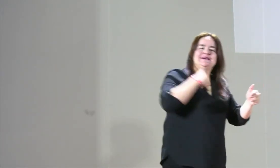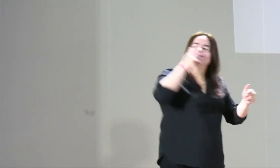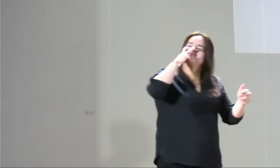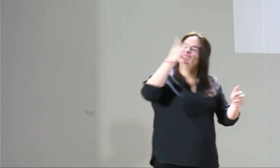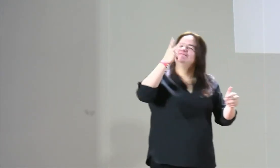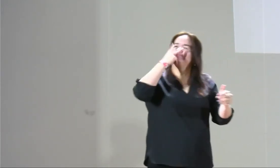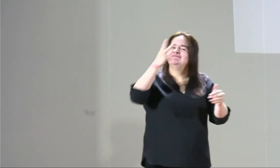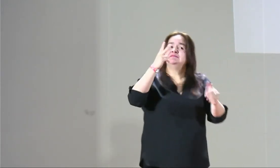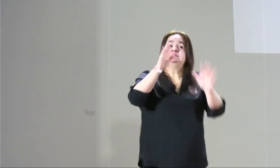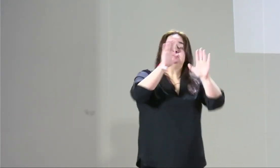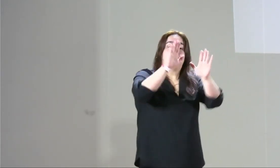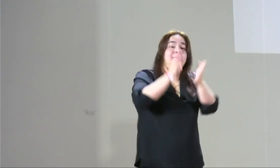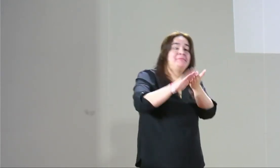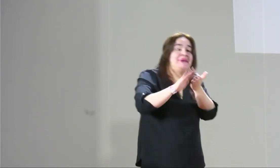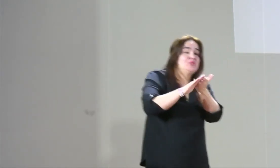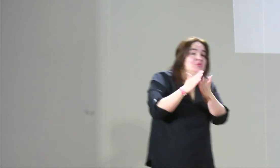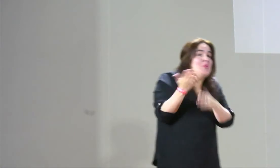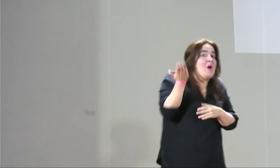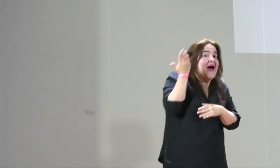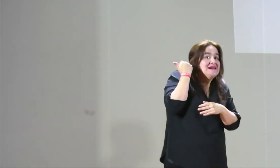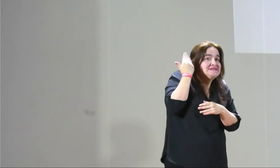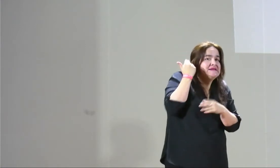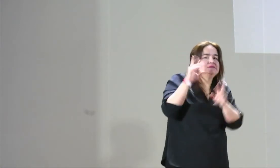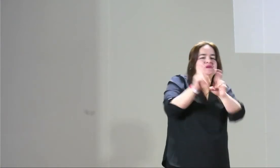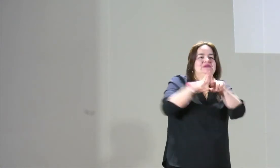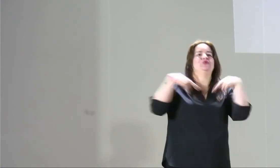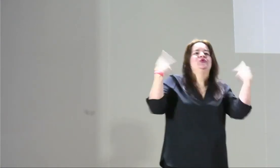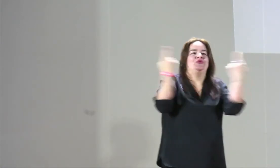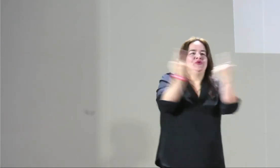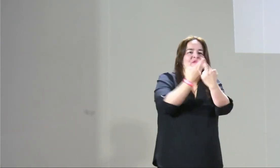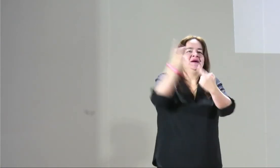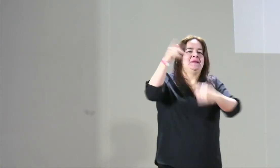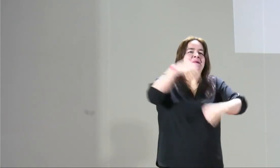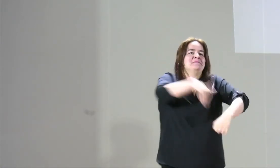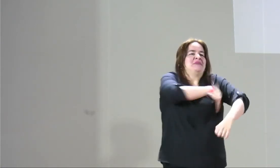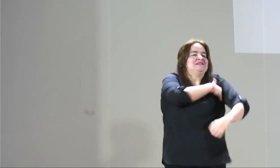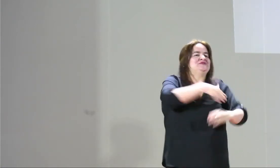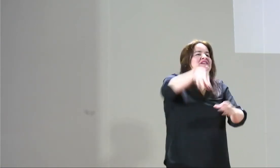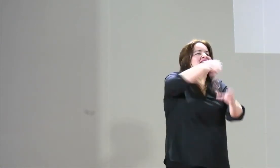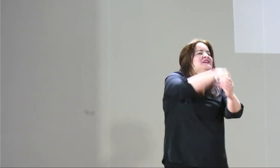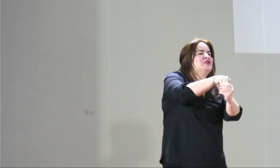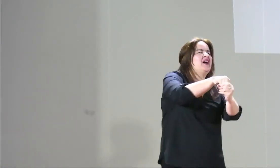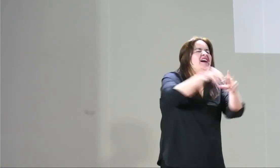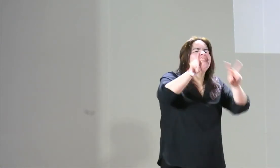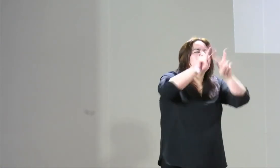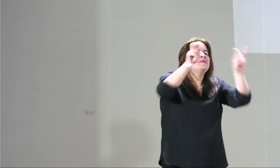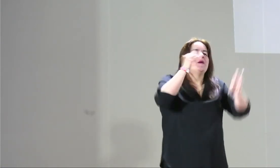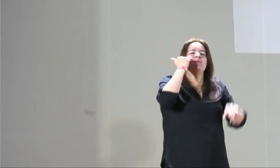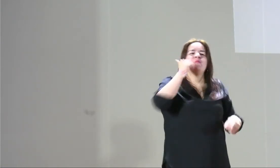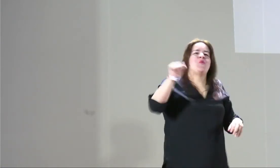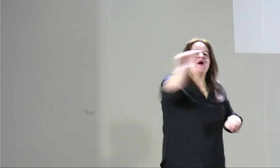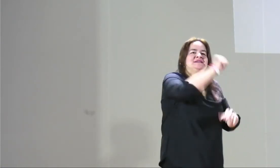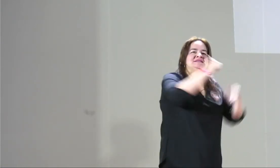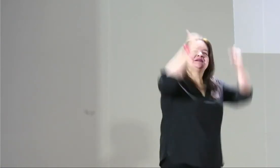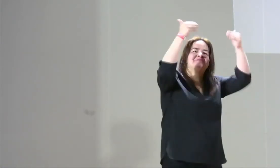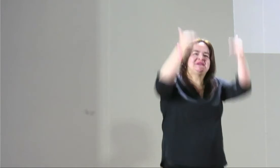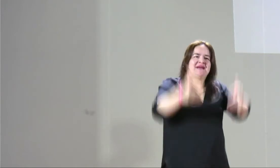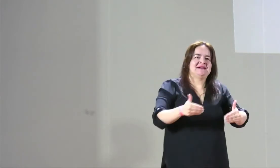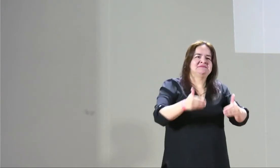establecida para la atención a las mujeres, específicamente en la discapacidad a nosotros, a las mujeres sordas, hace poco estuve en una reunión en el Ministerio